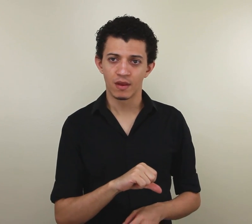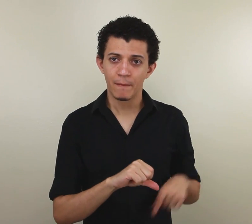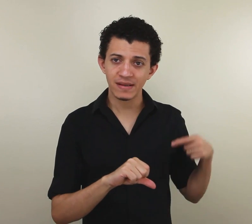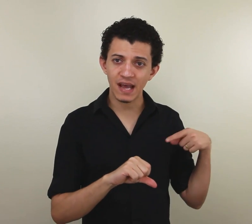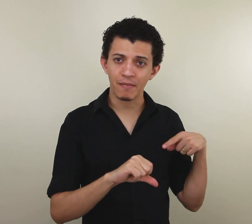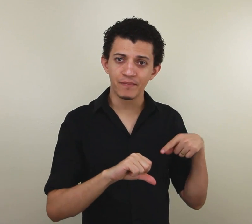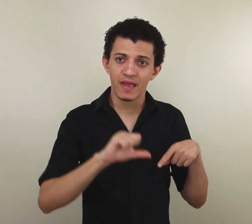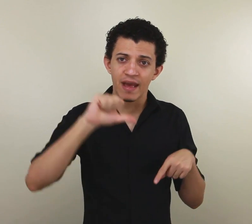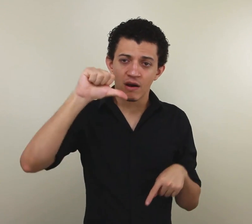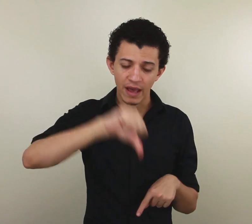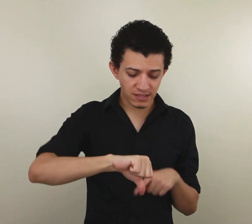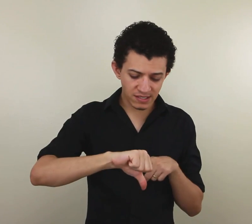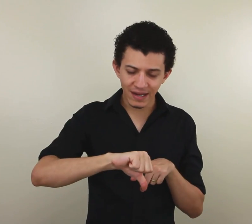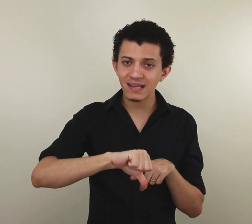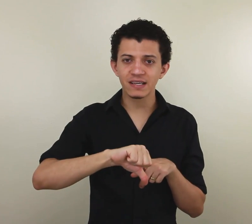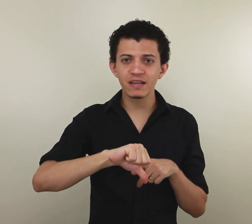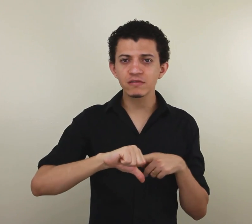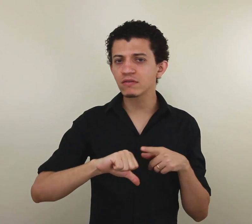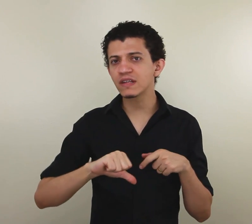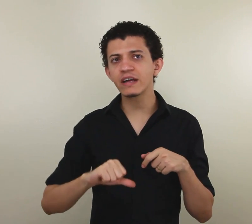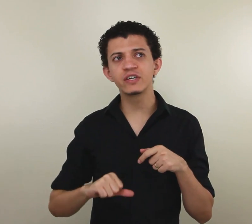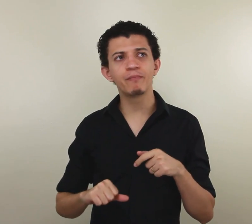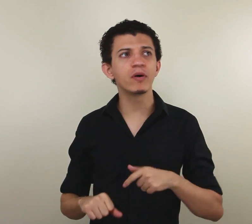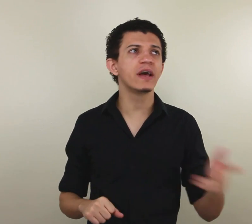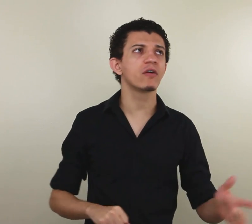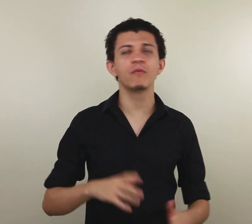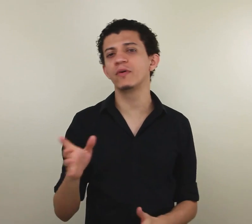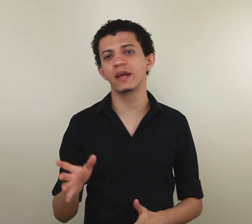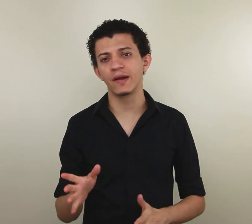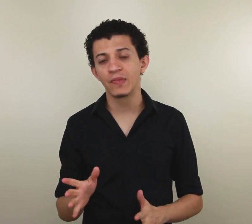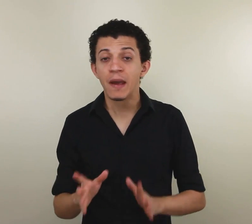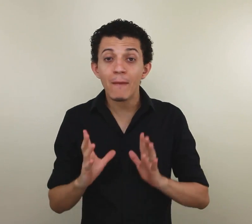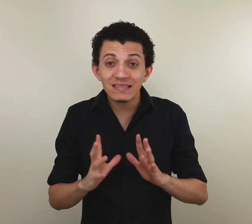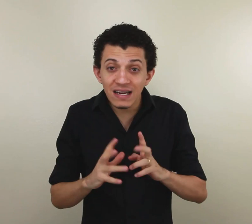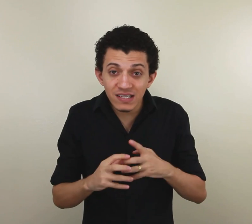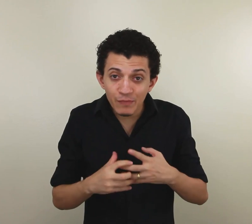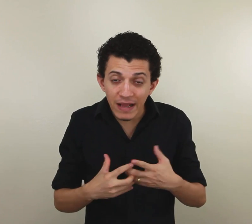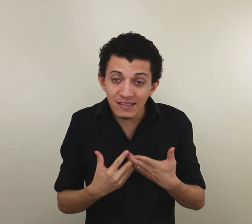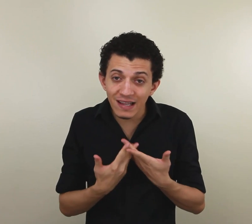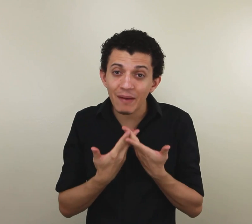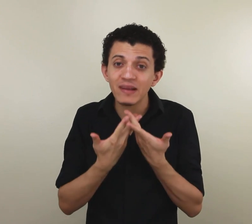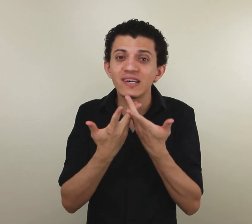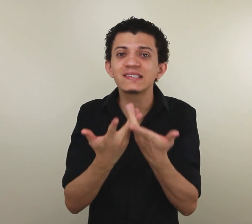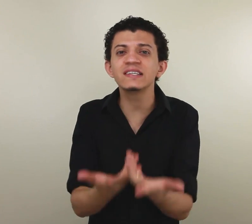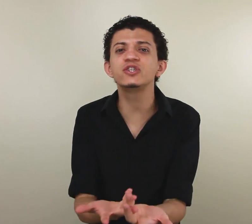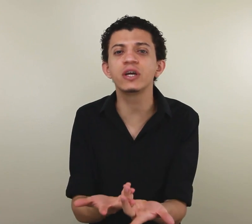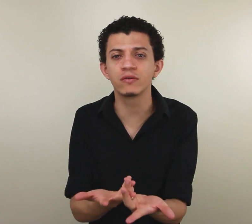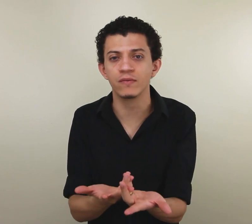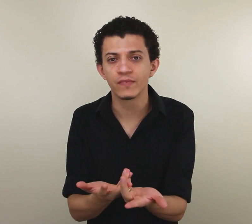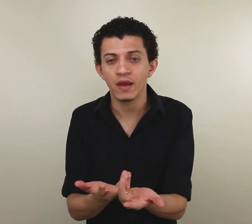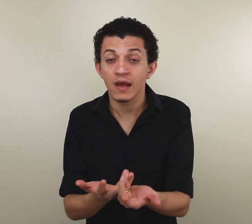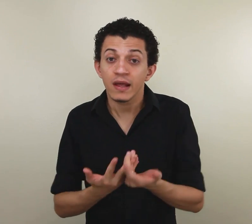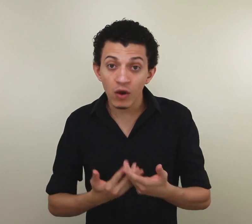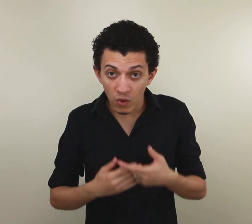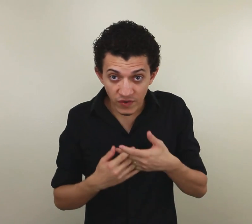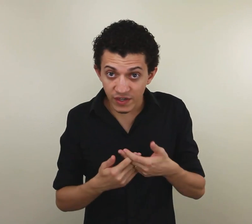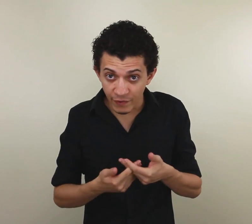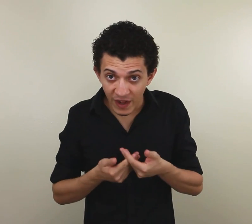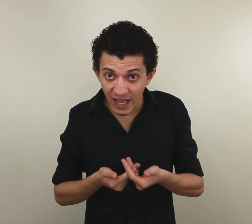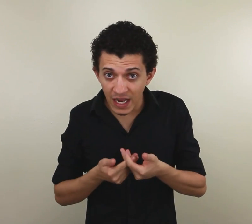Percebe? Esses sinais aqui não são sinais de poder ou não poder. Mas eles expressam exatamente esse sentido. Então, quando você for falar em